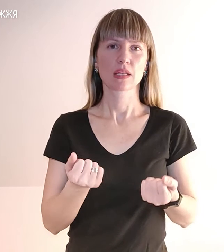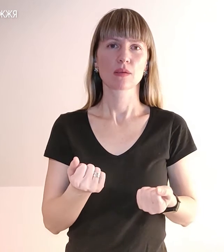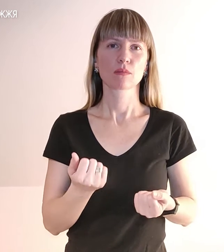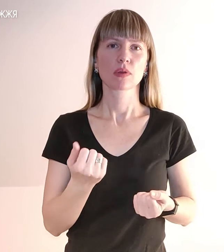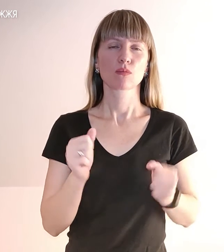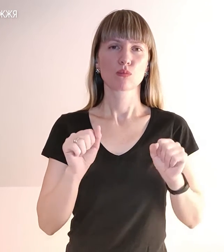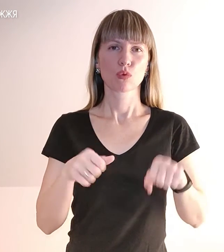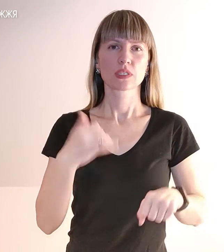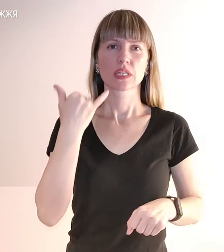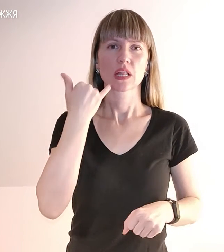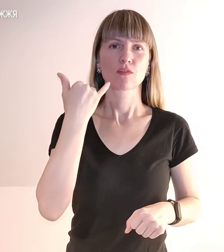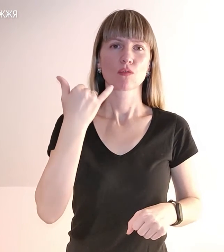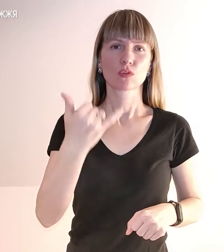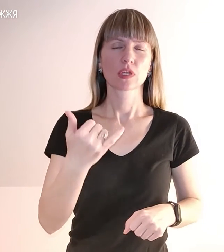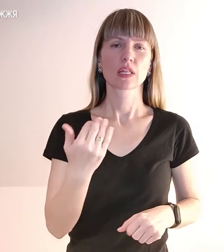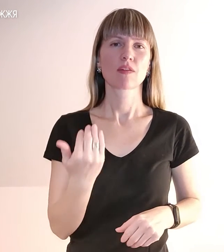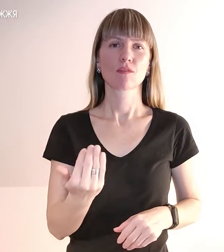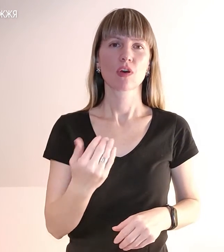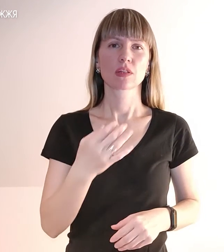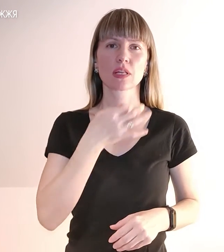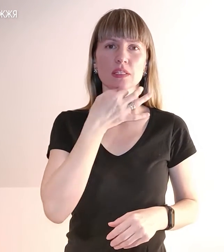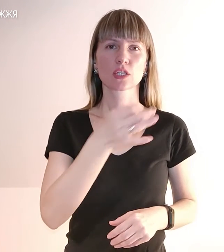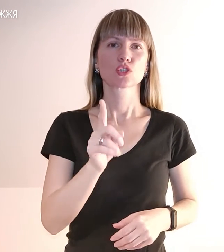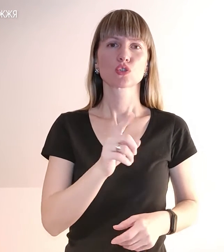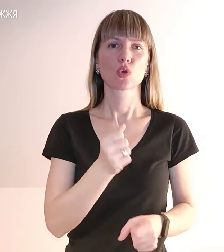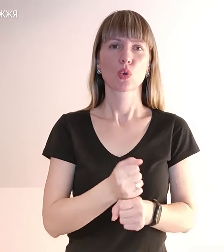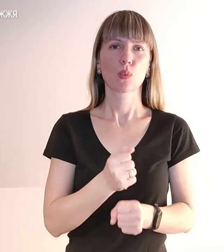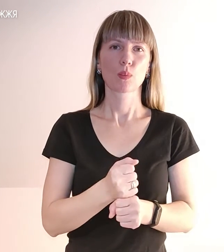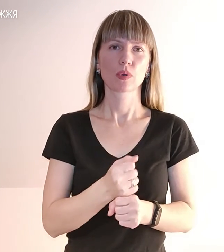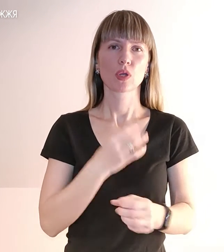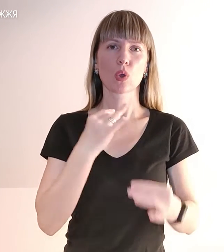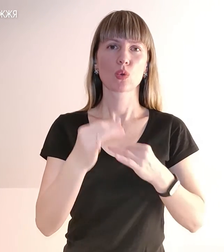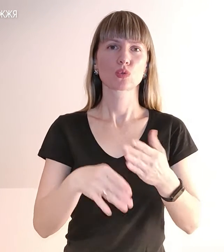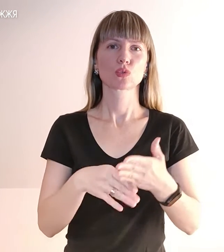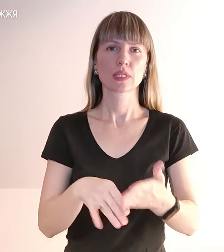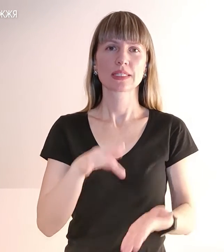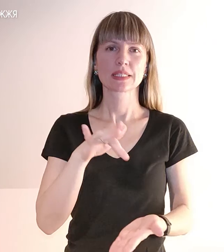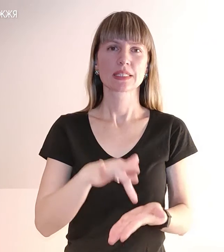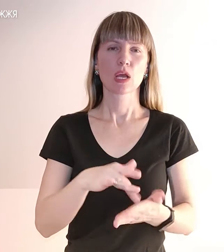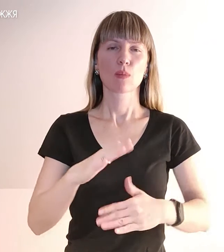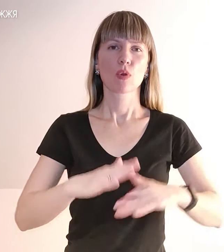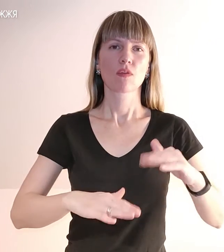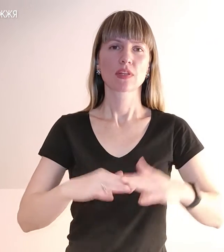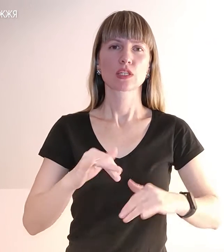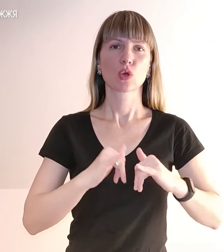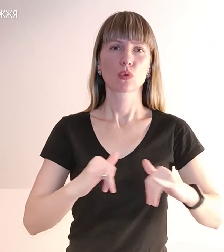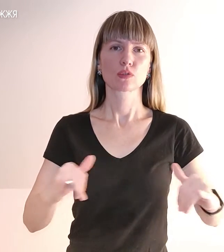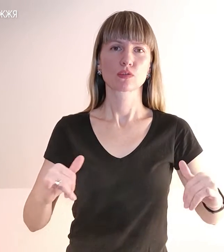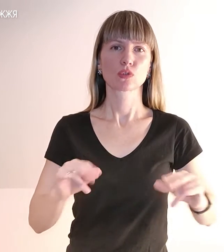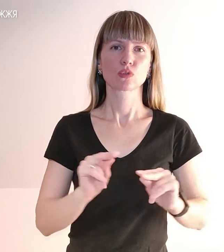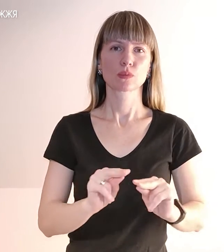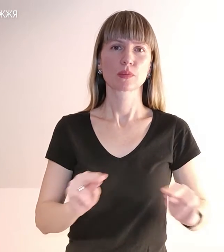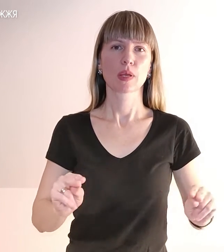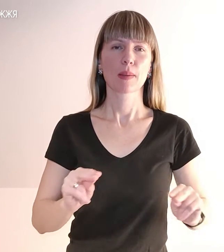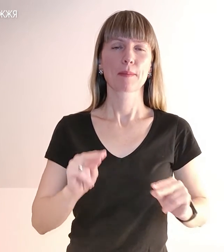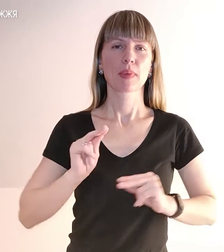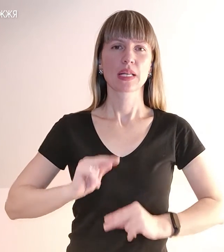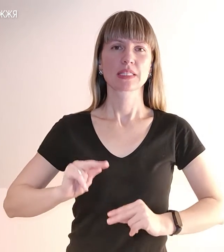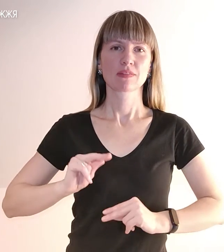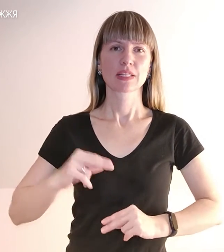зателефонувати, вона підкаже, що робити. Консультантка Центру професійного розвитку педагогічних працівників Забрійської